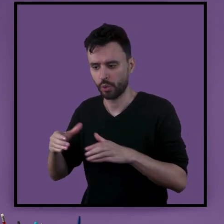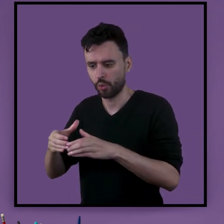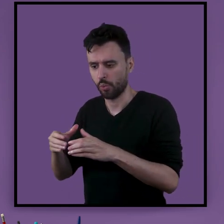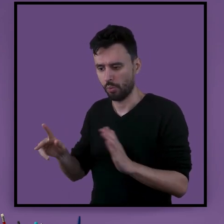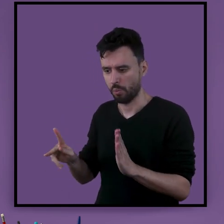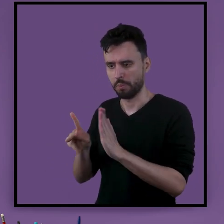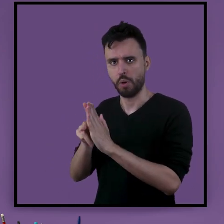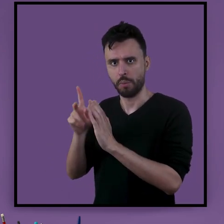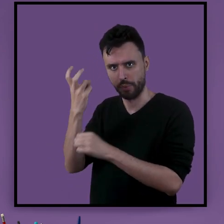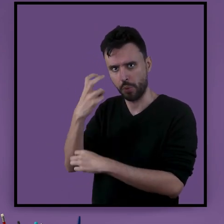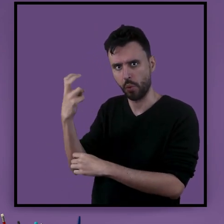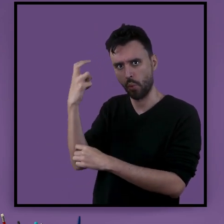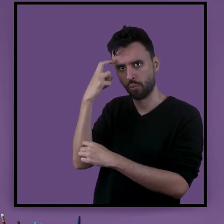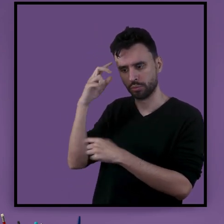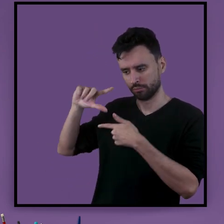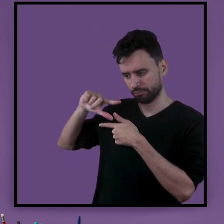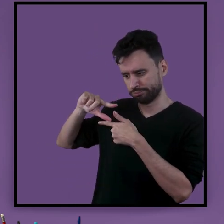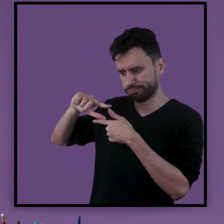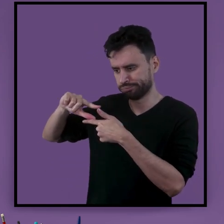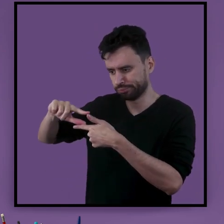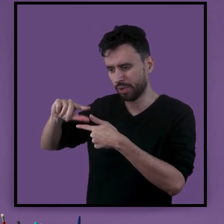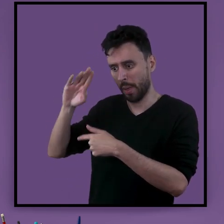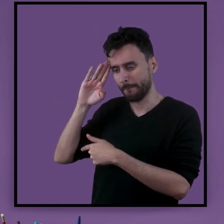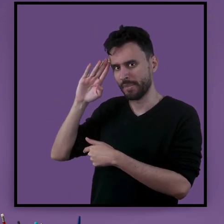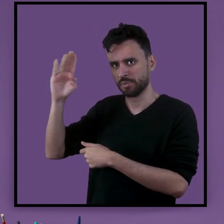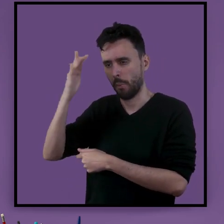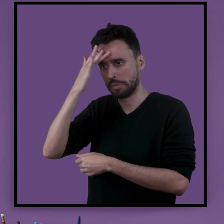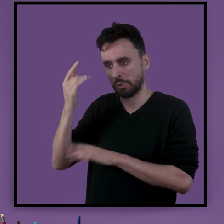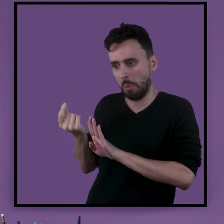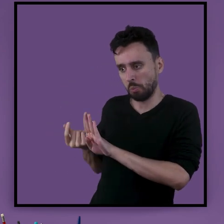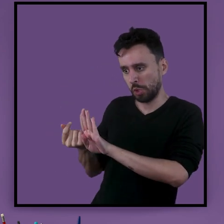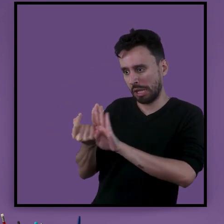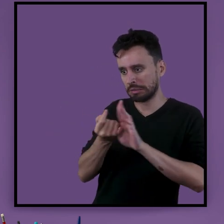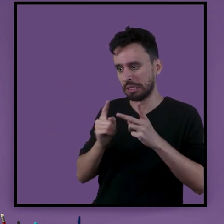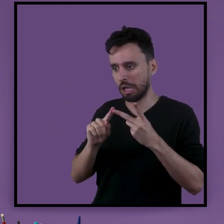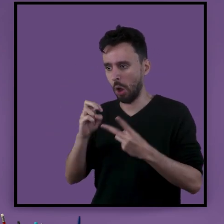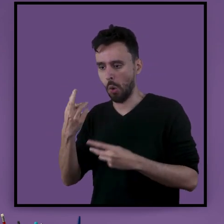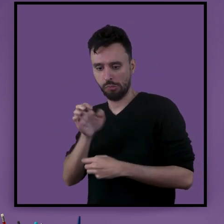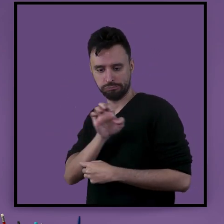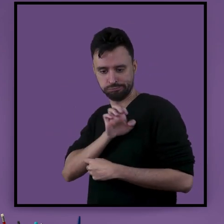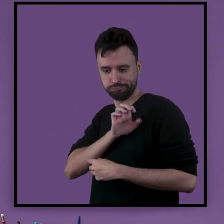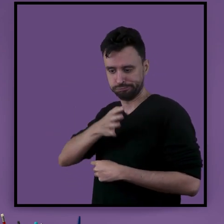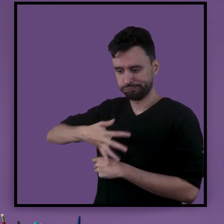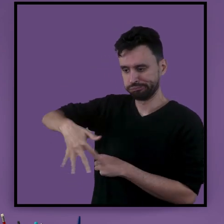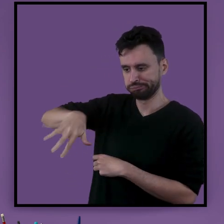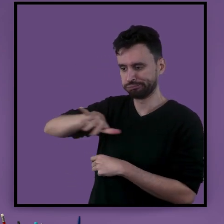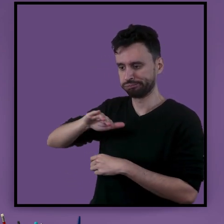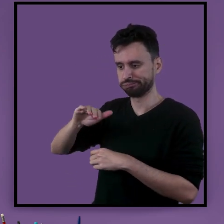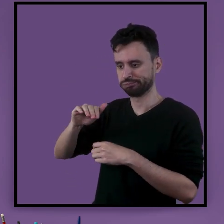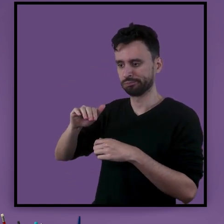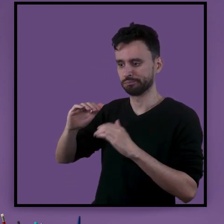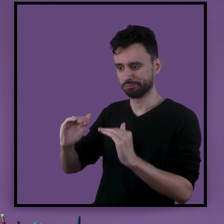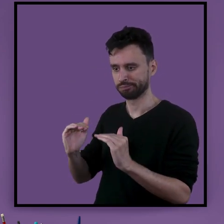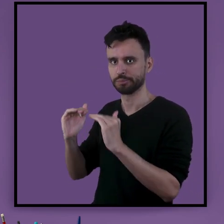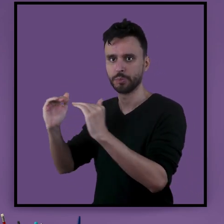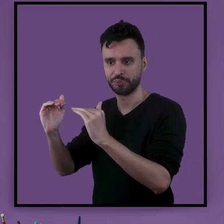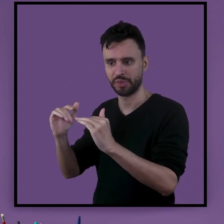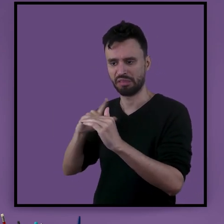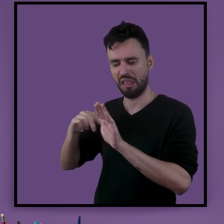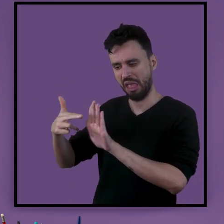produção cultural da elite ou burguesia de uma sociedade. Suas regras são